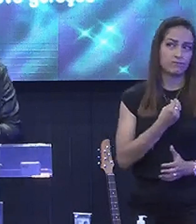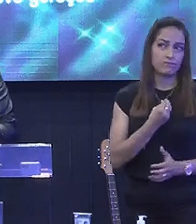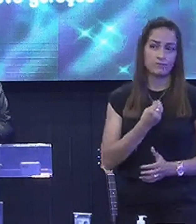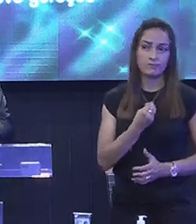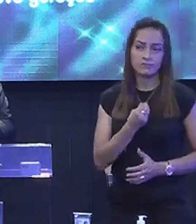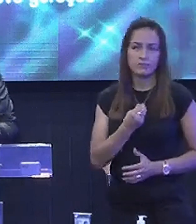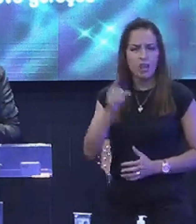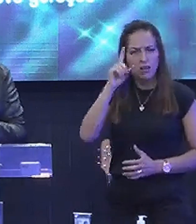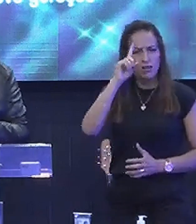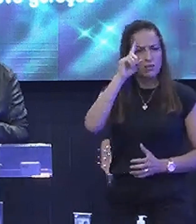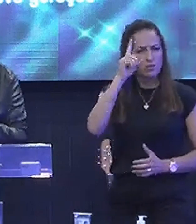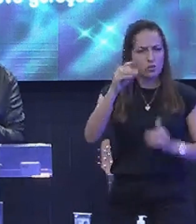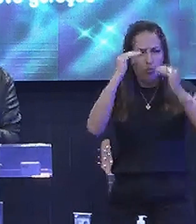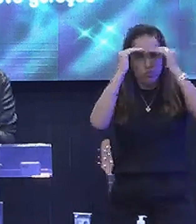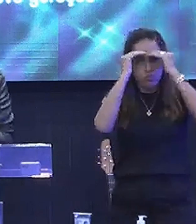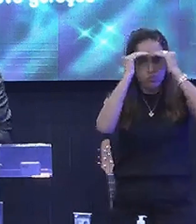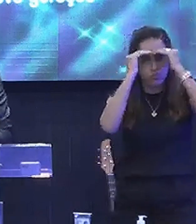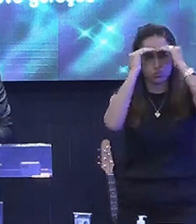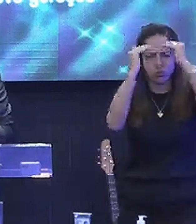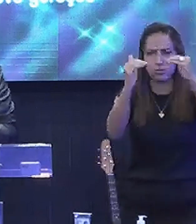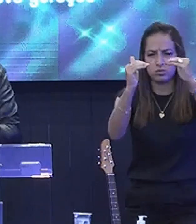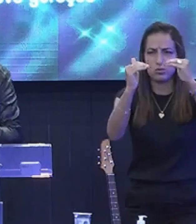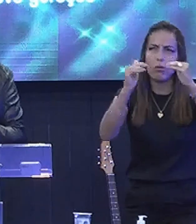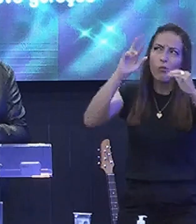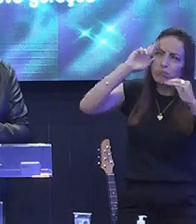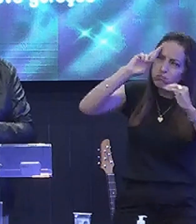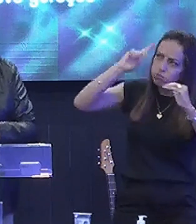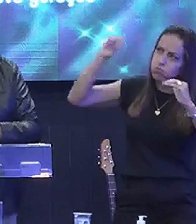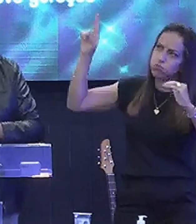As ordens Que Ele vai te dar Ele é o seu Senhor